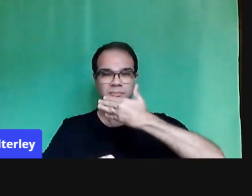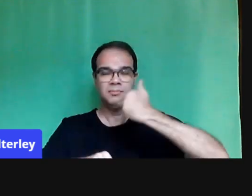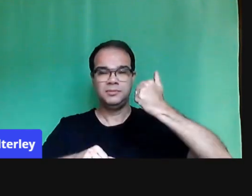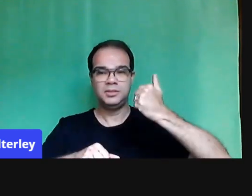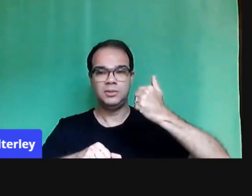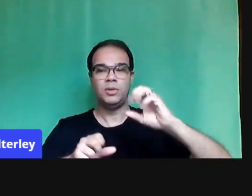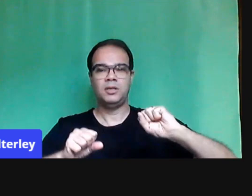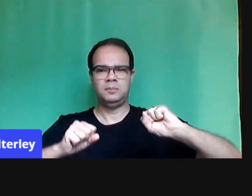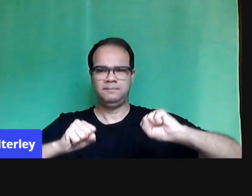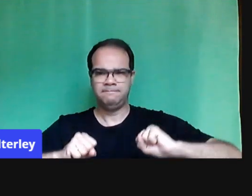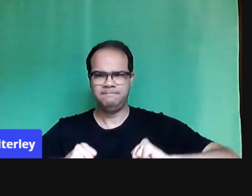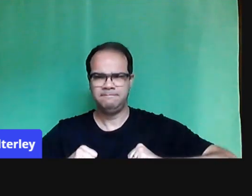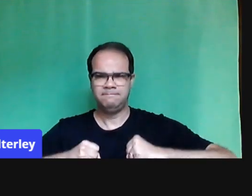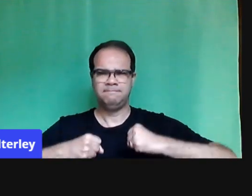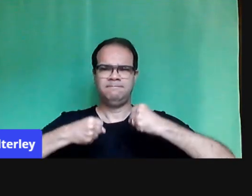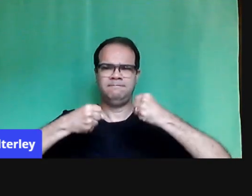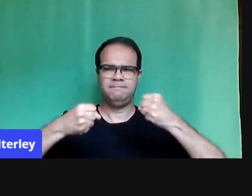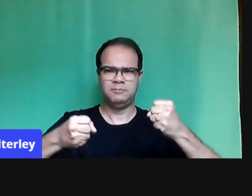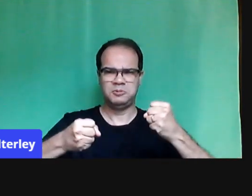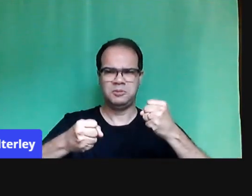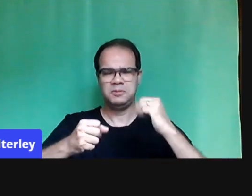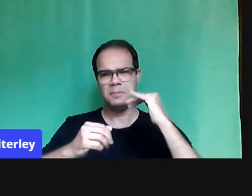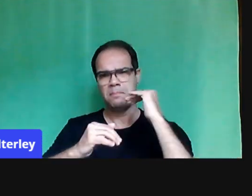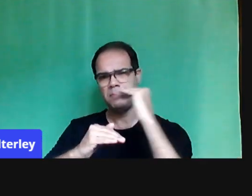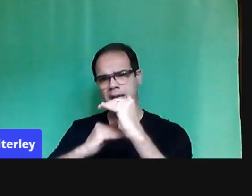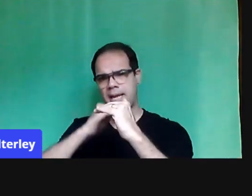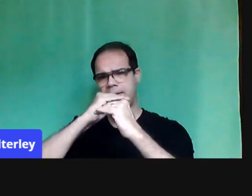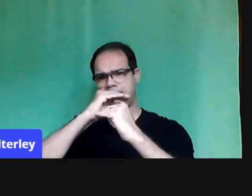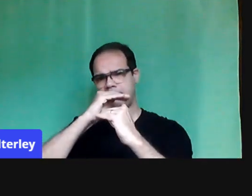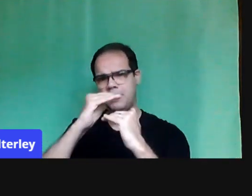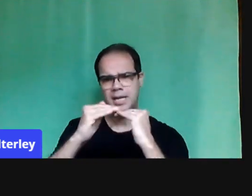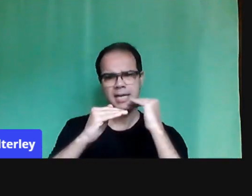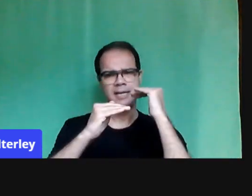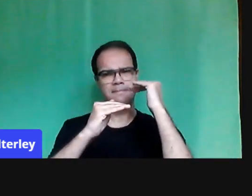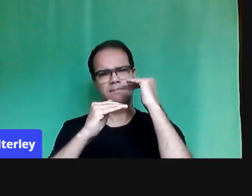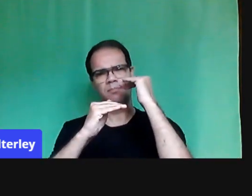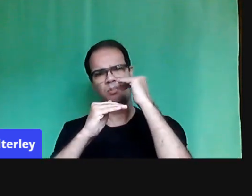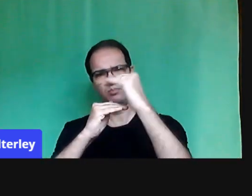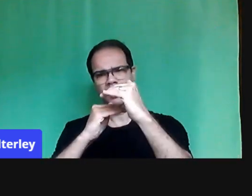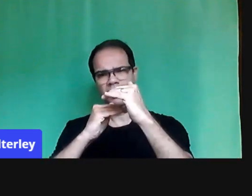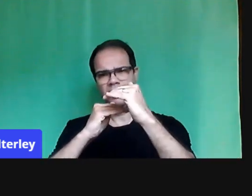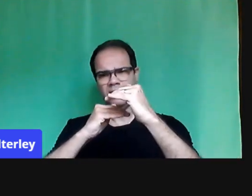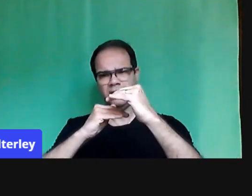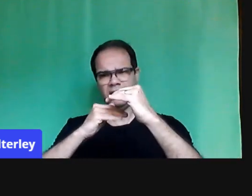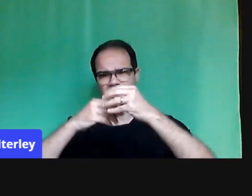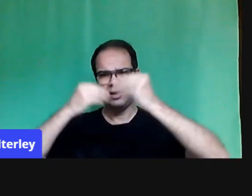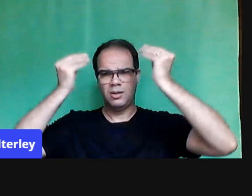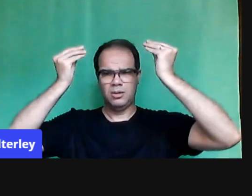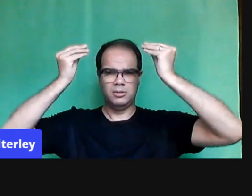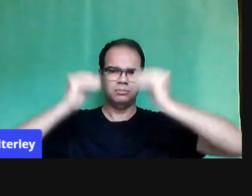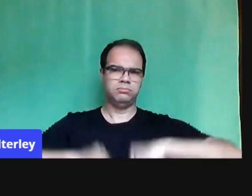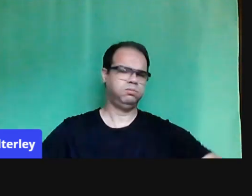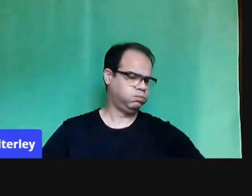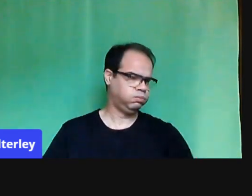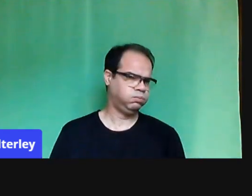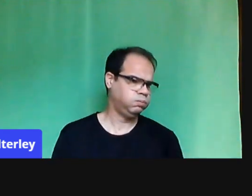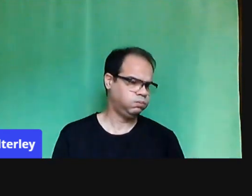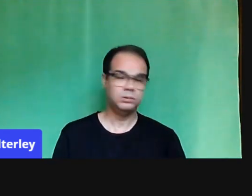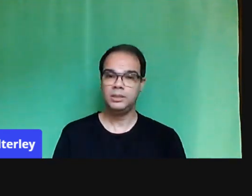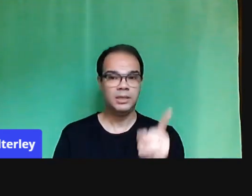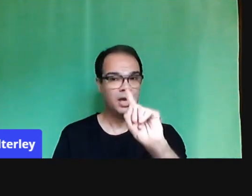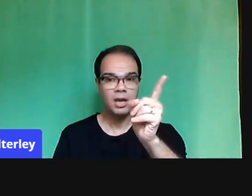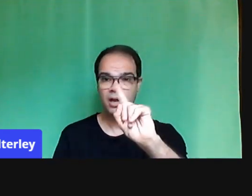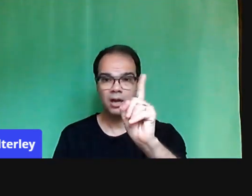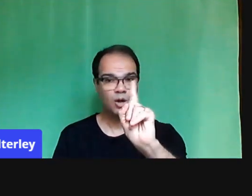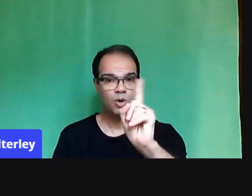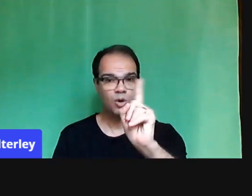esperançar é construir, esperançar é não desistir, esperançar